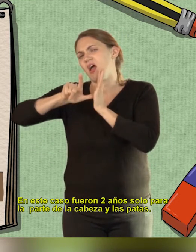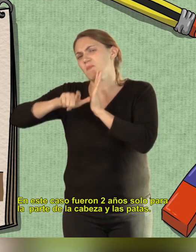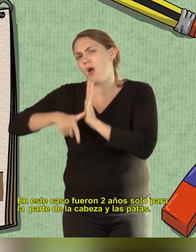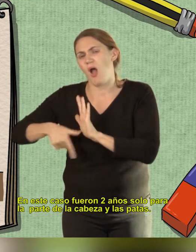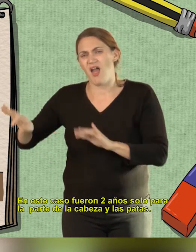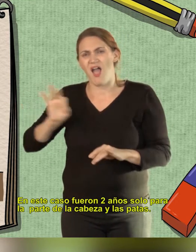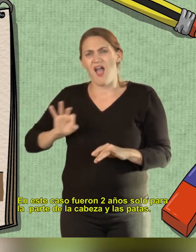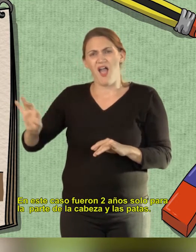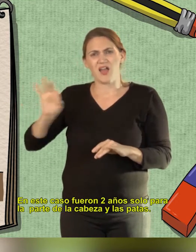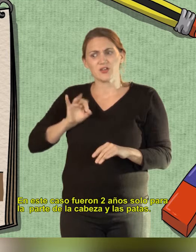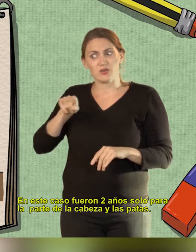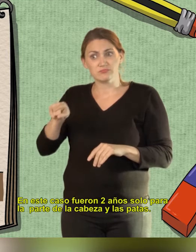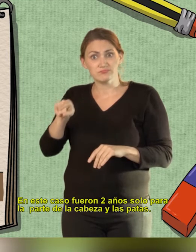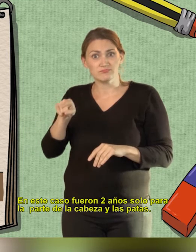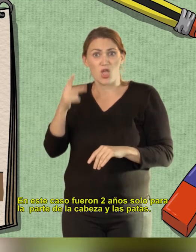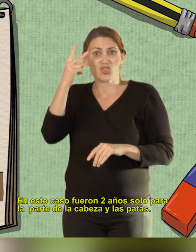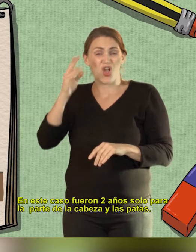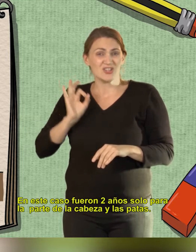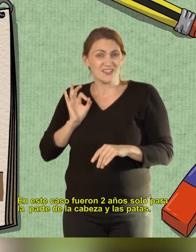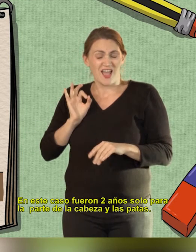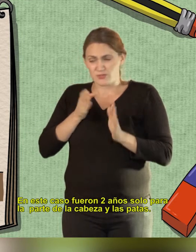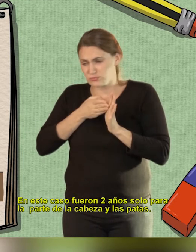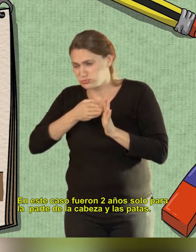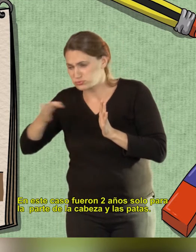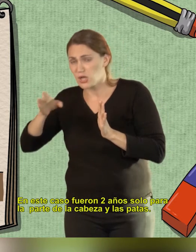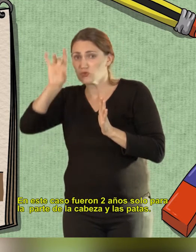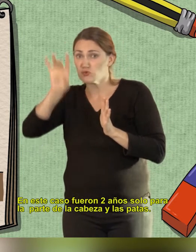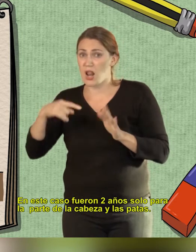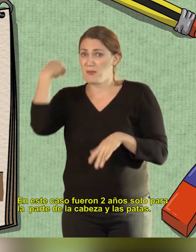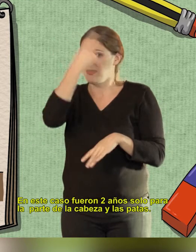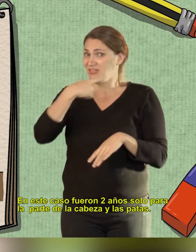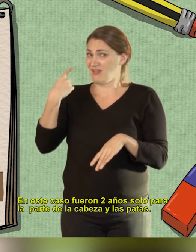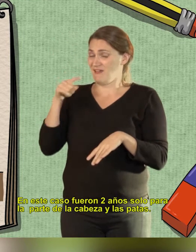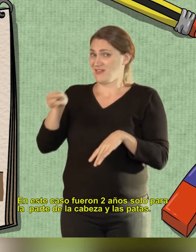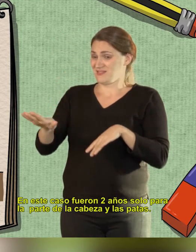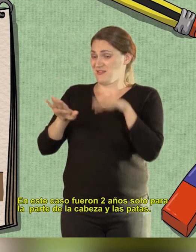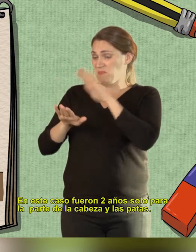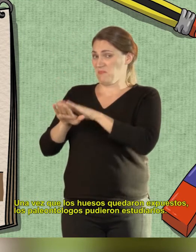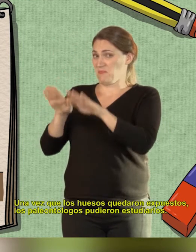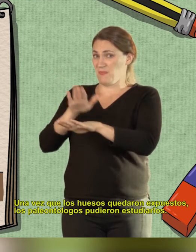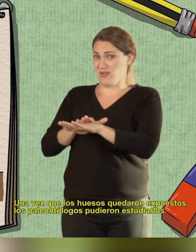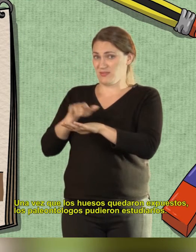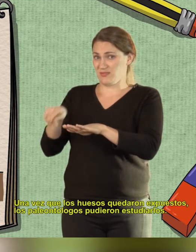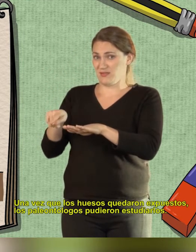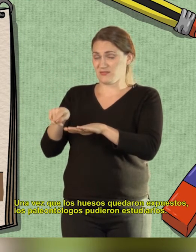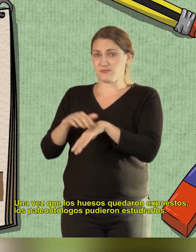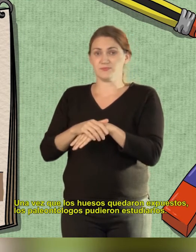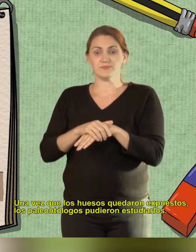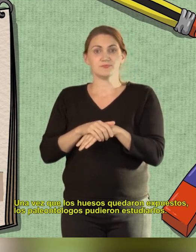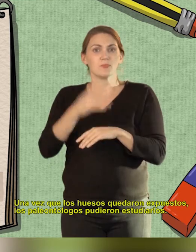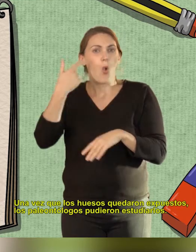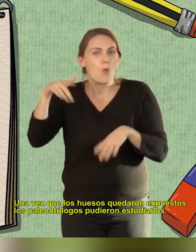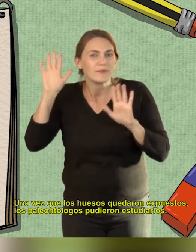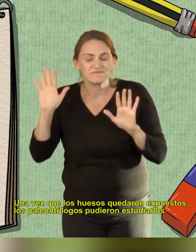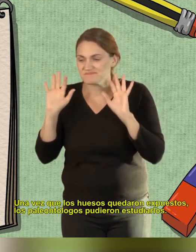gracias también a un dibujante de Ilustramentes, hemos hecho todo el video con un poco